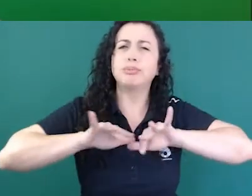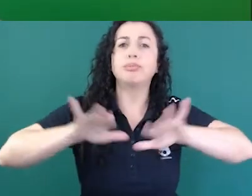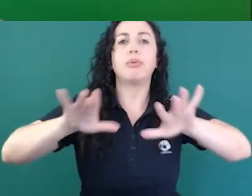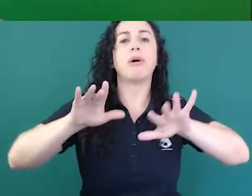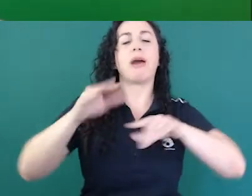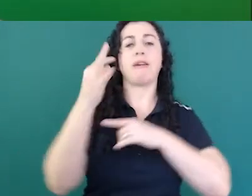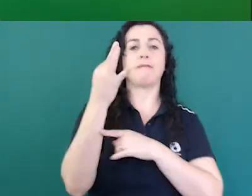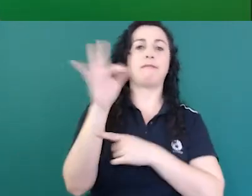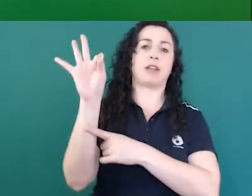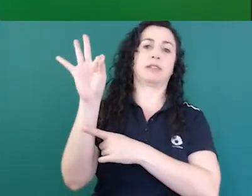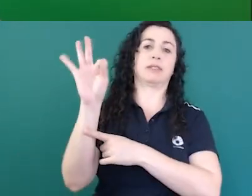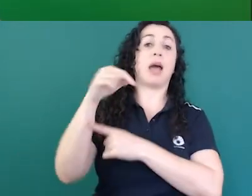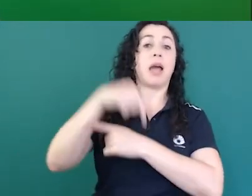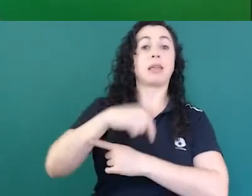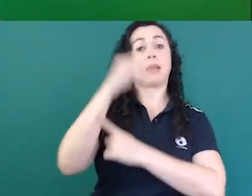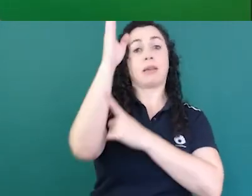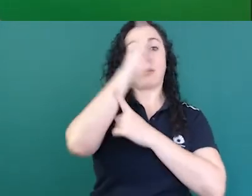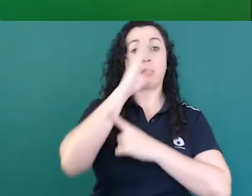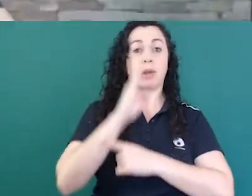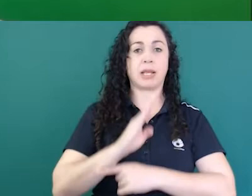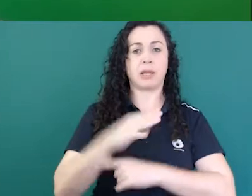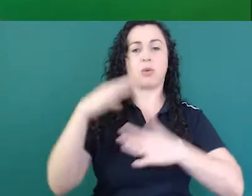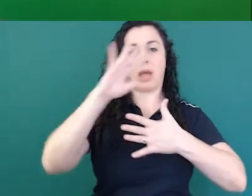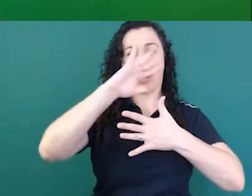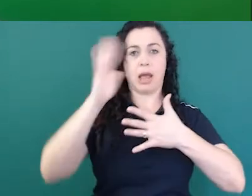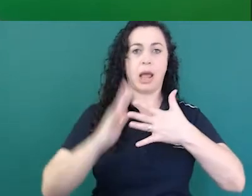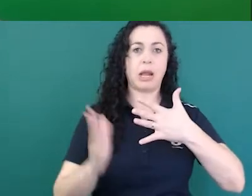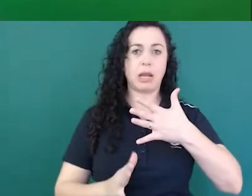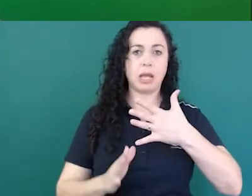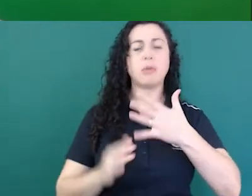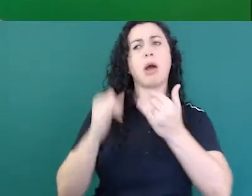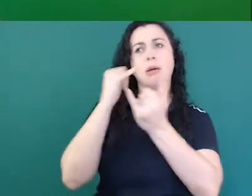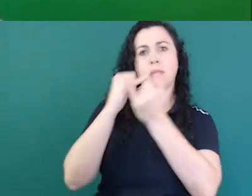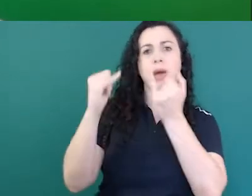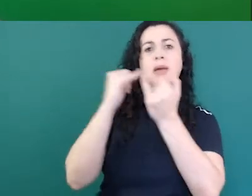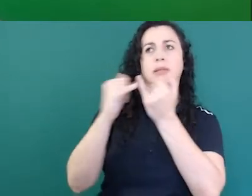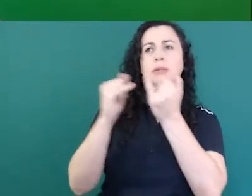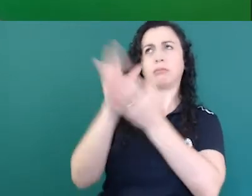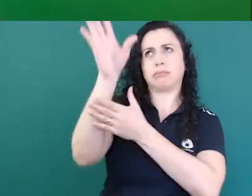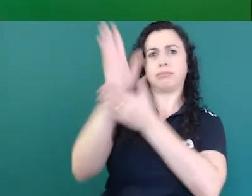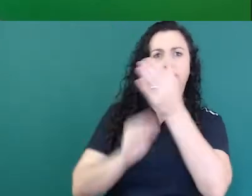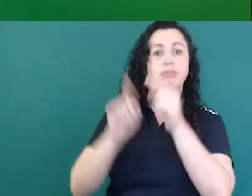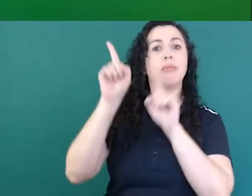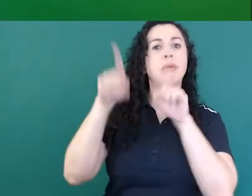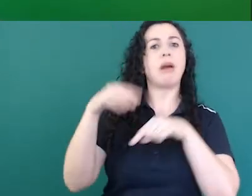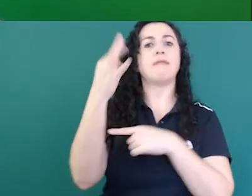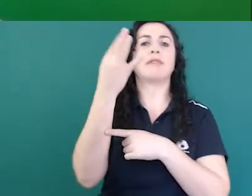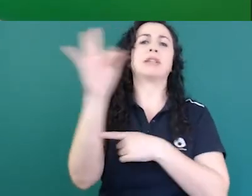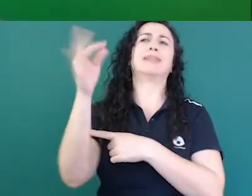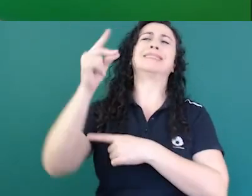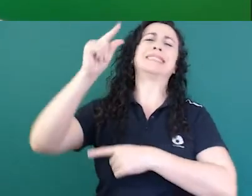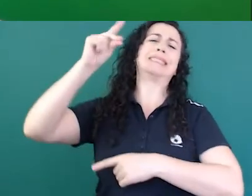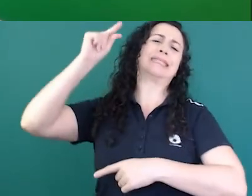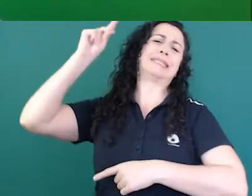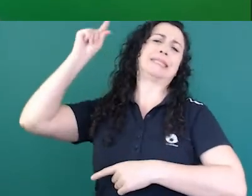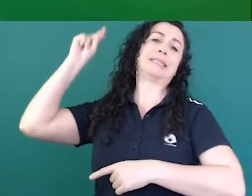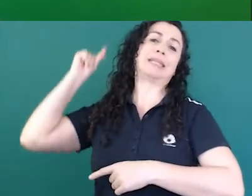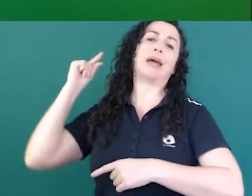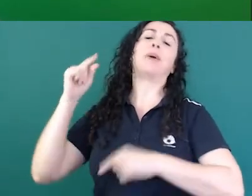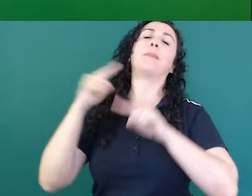de sinais aqui, a Libras, ela vem da língua francesa, até porque o INS, o a